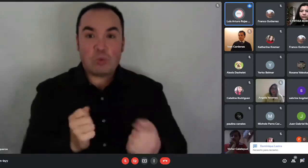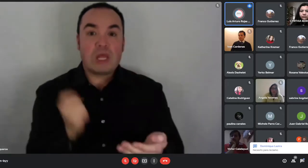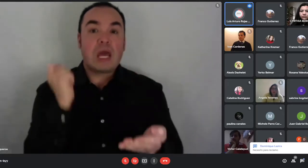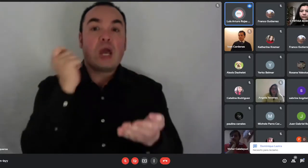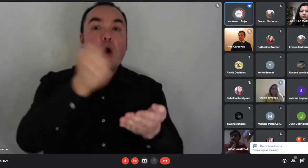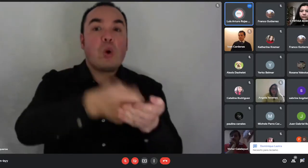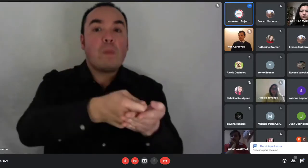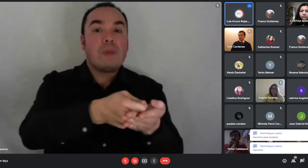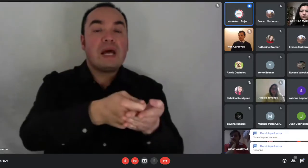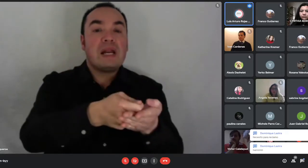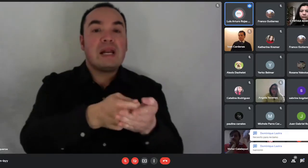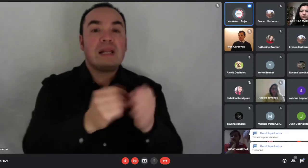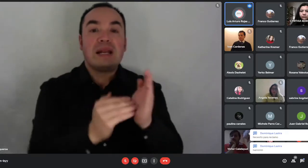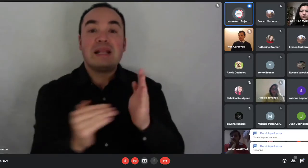.400 unidades de fomento.